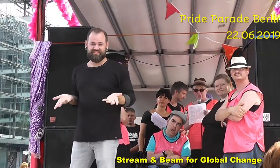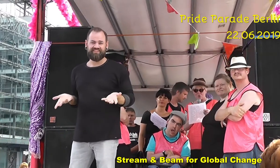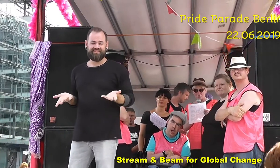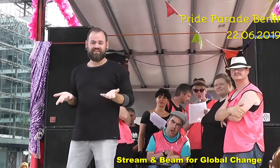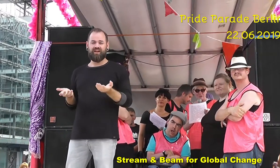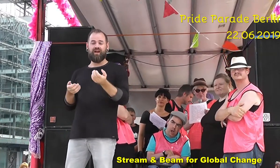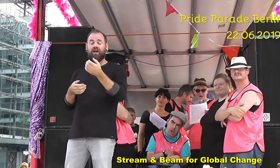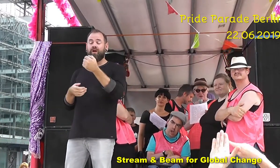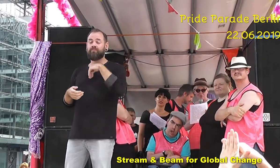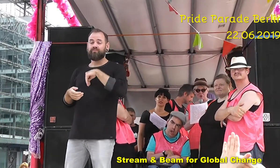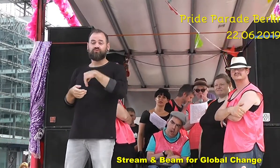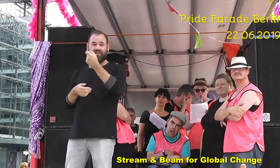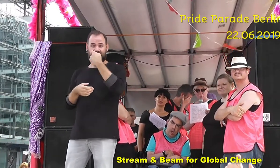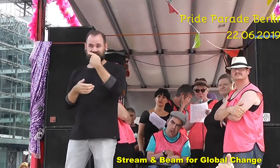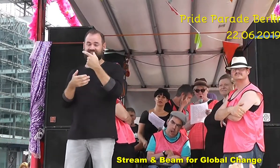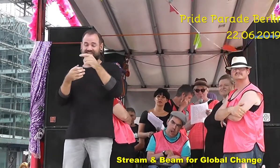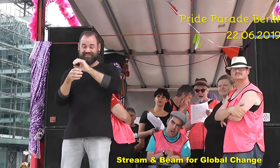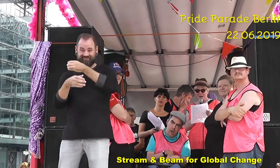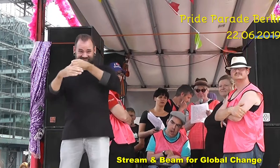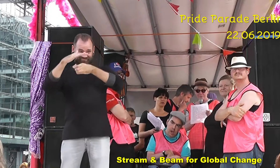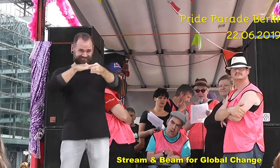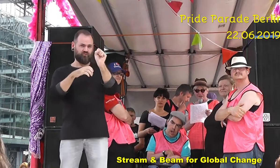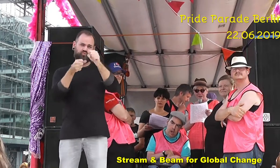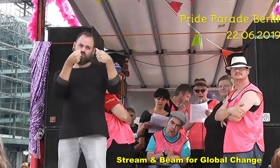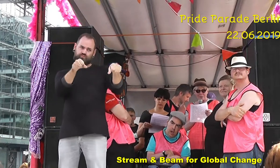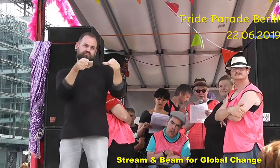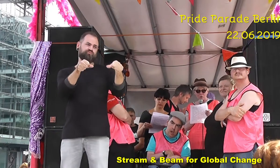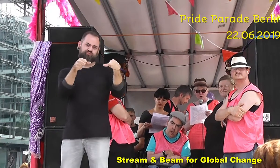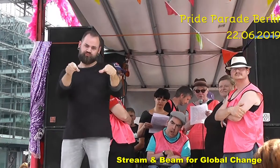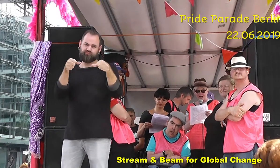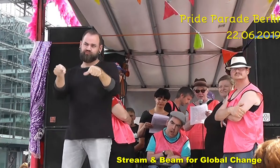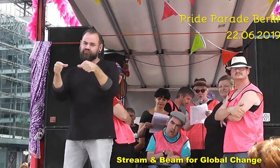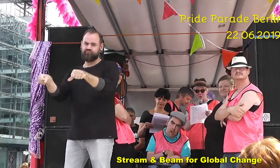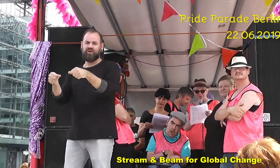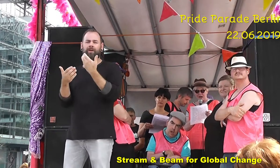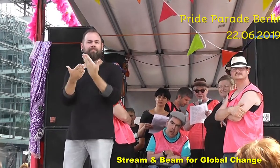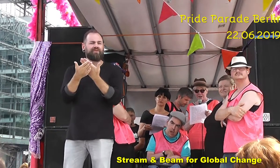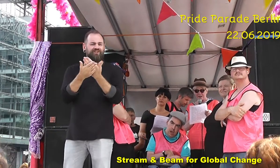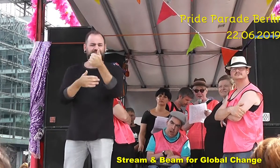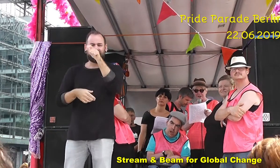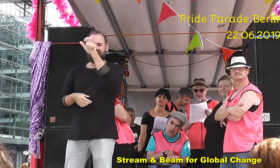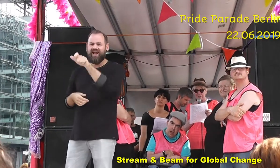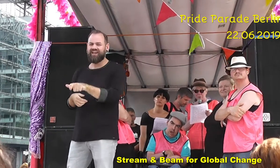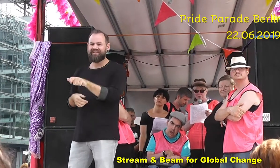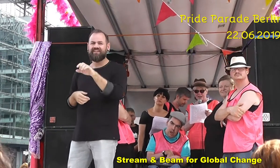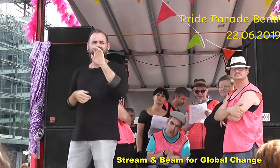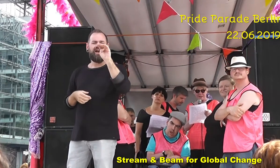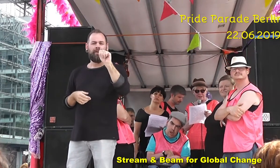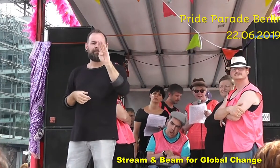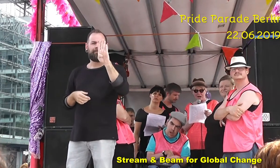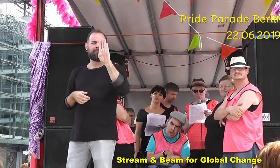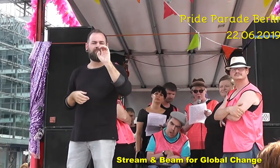So wie im Fall von Tonum Bodba, der im April durch Gewalt und Zwang in einer